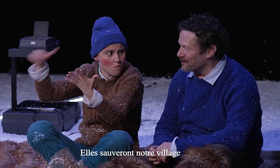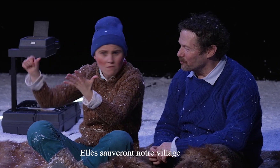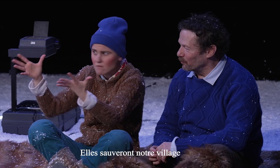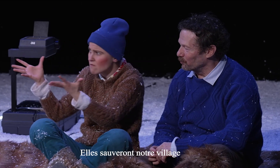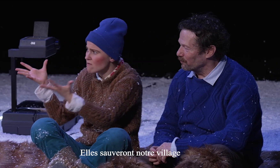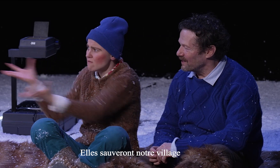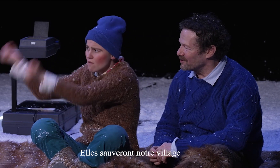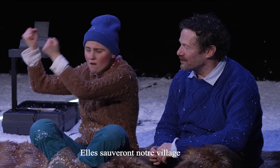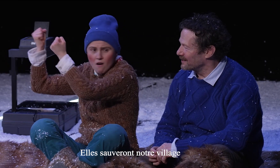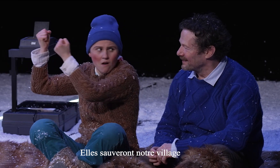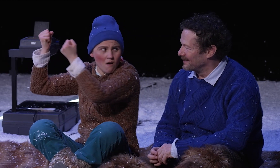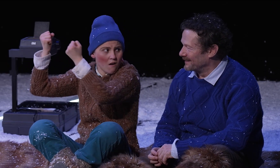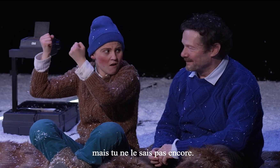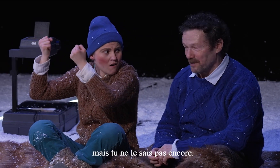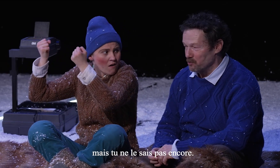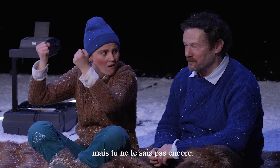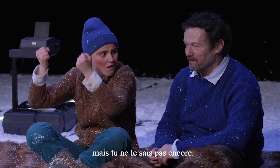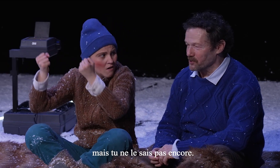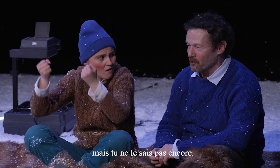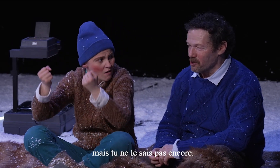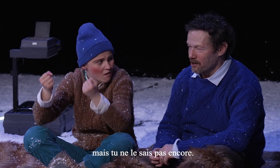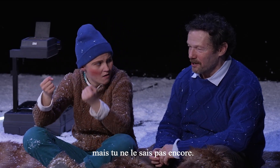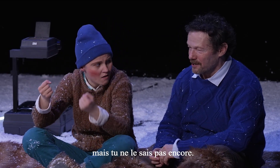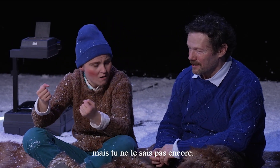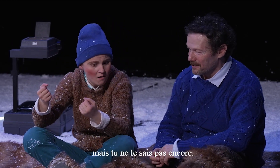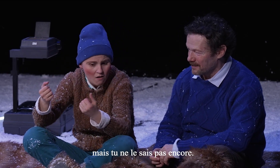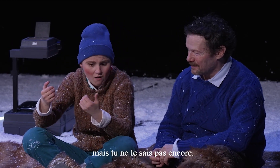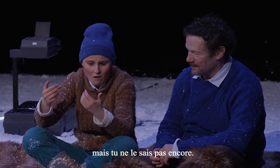qui sauveront notre village, mais tu ne le sais pas encore. Bonjour. Sous-titrage 501